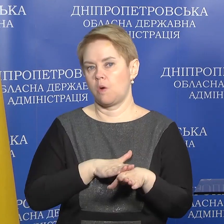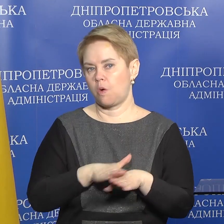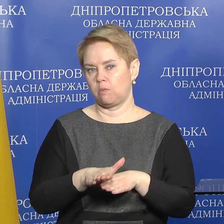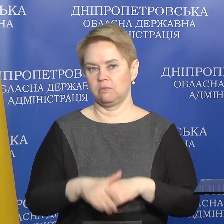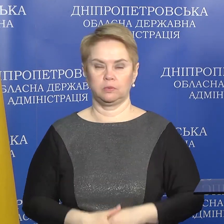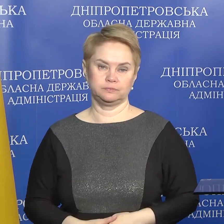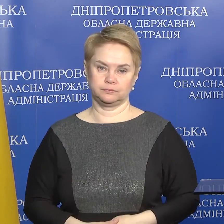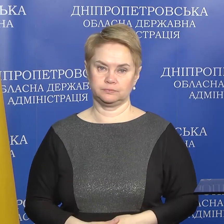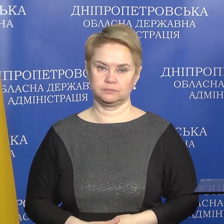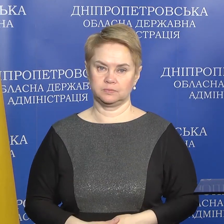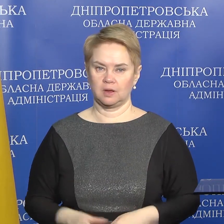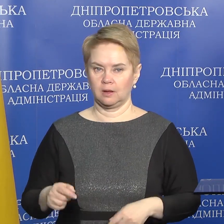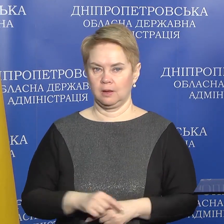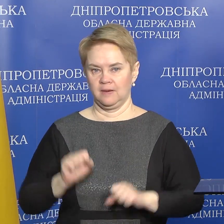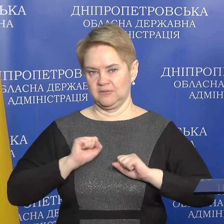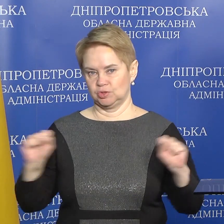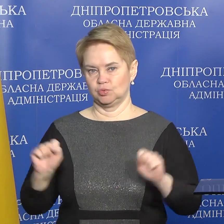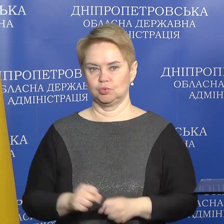відчайдушні класні речі.